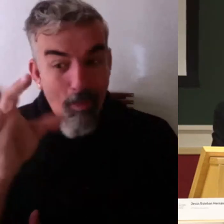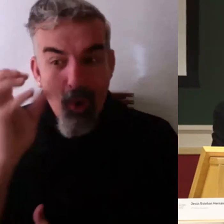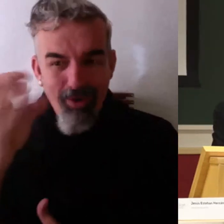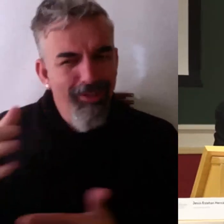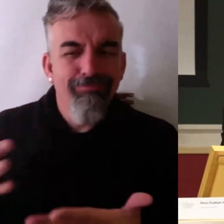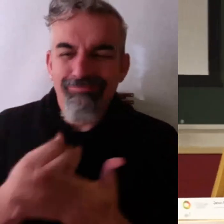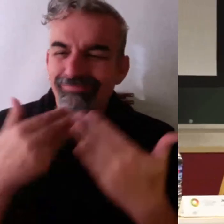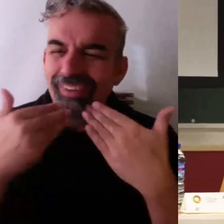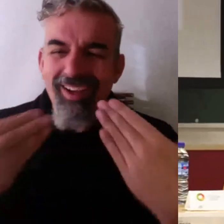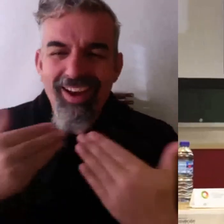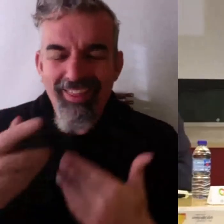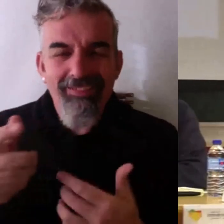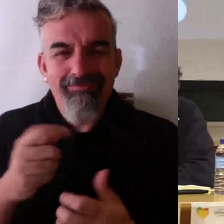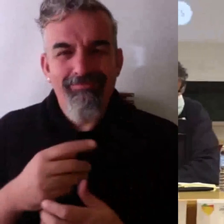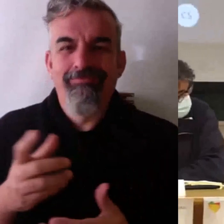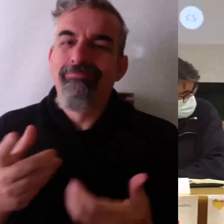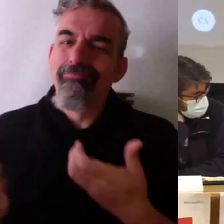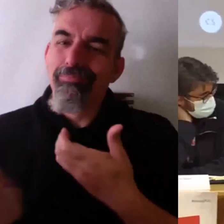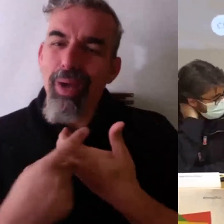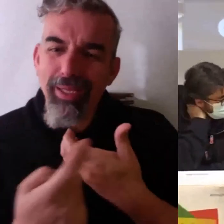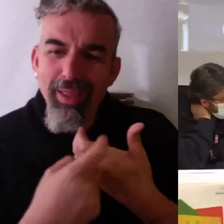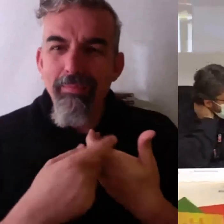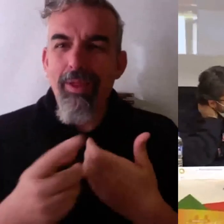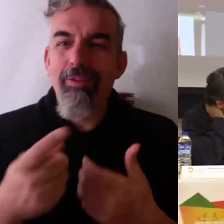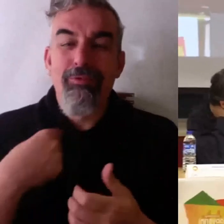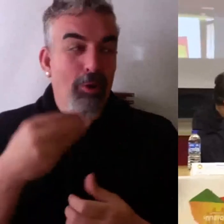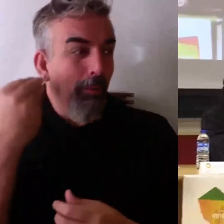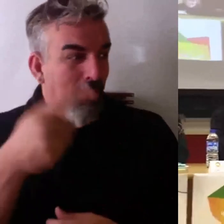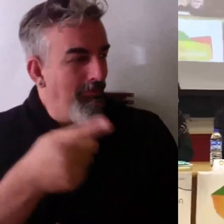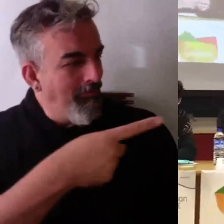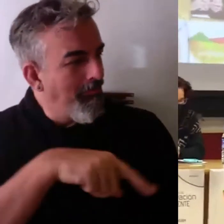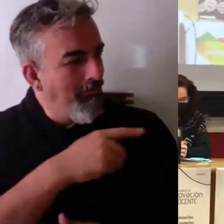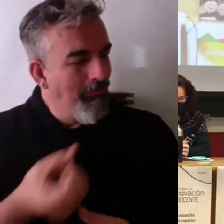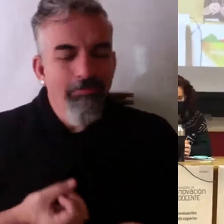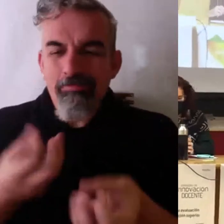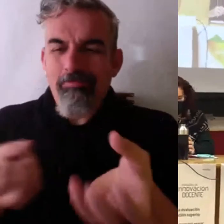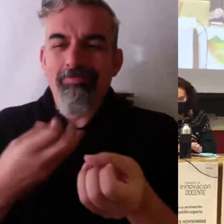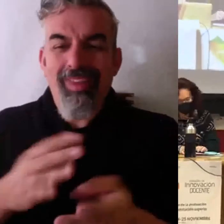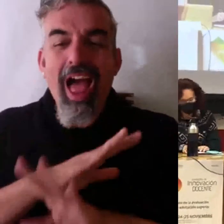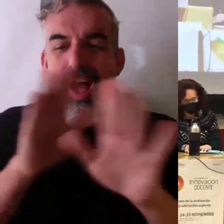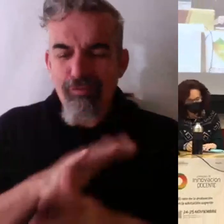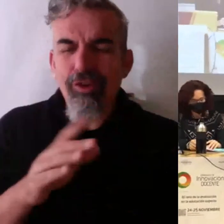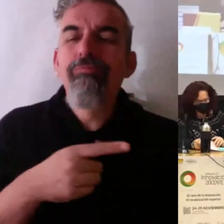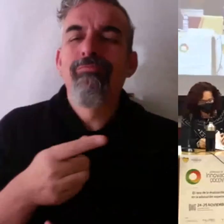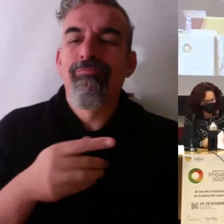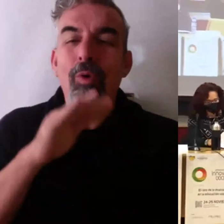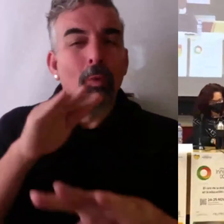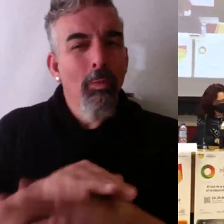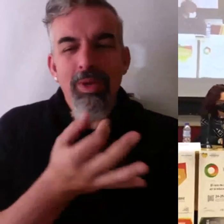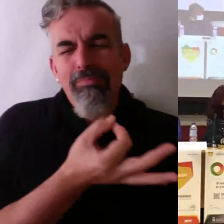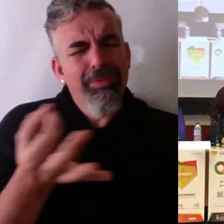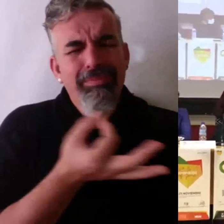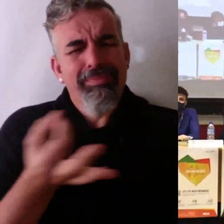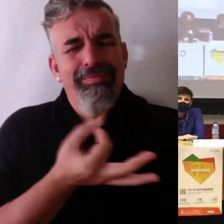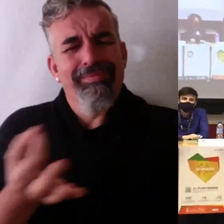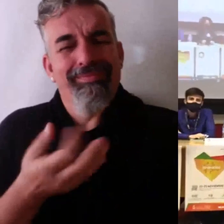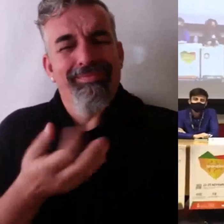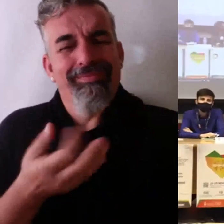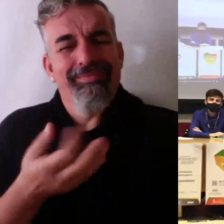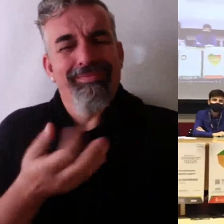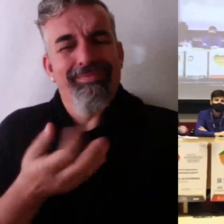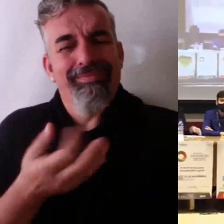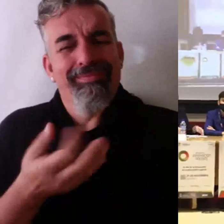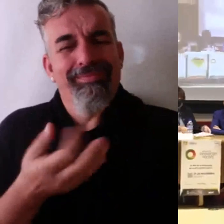participación yo creo que no ha defraudado yo creo que hemos cumplido las expectativas y eso espero así está la gente